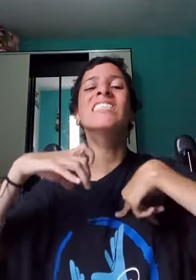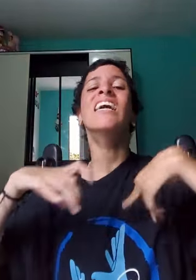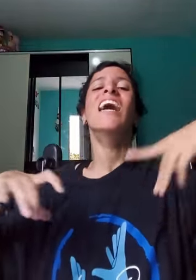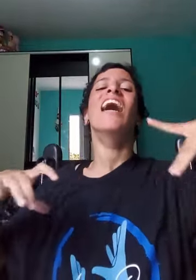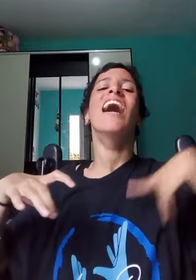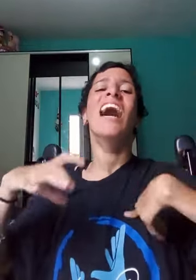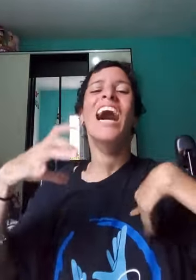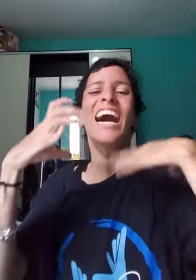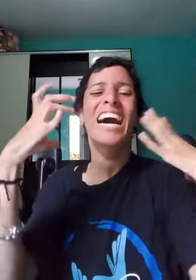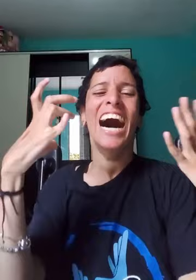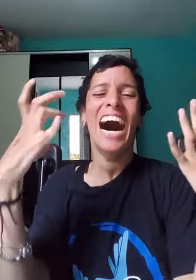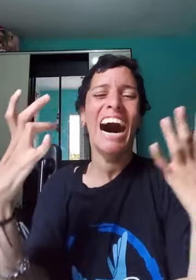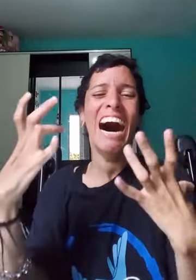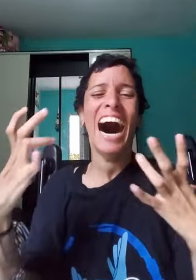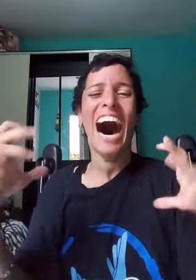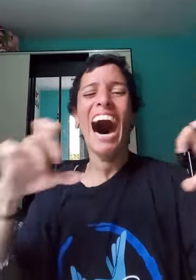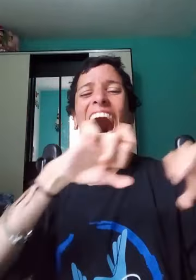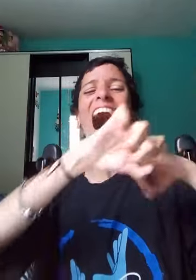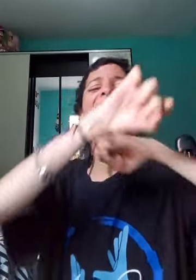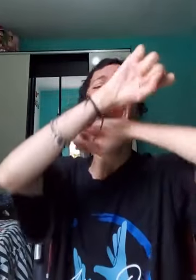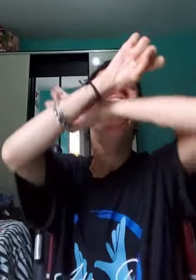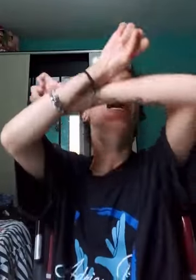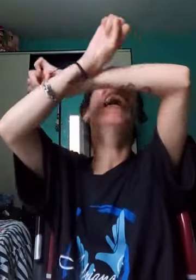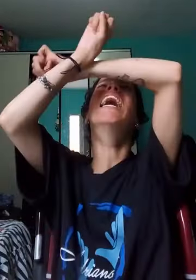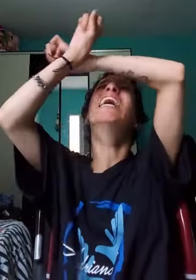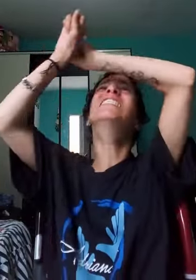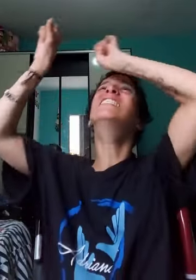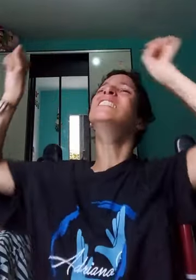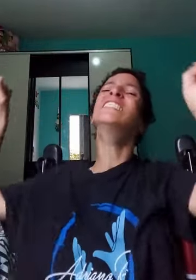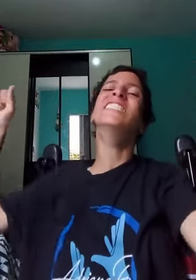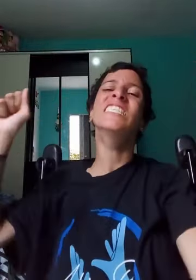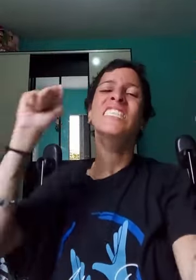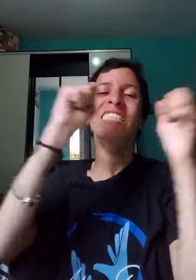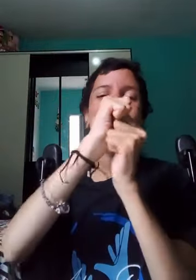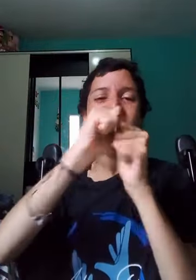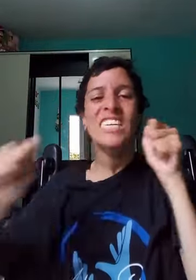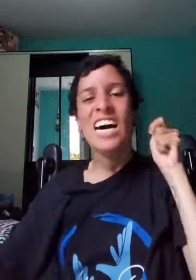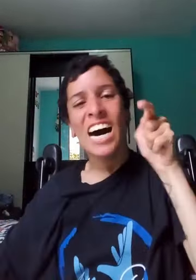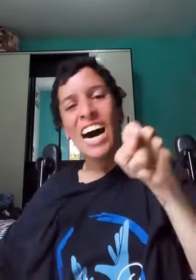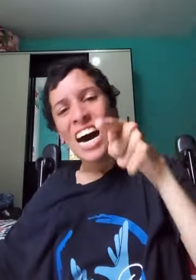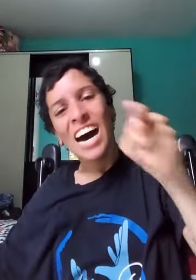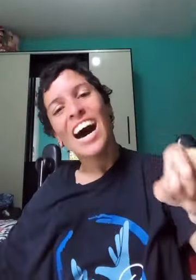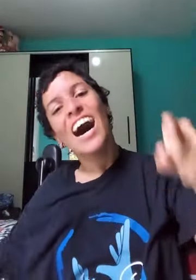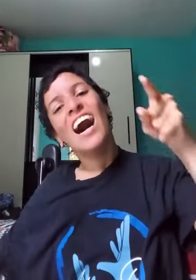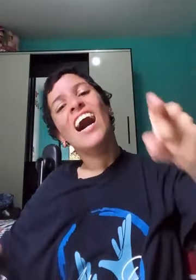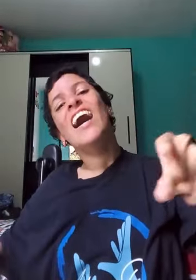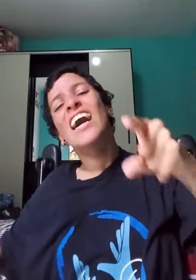Eu quero amanhecer ao seu redor